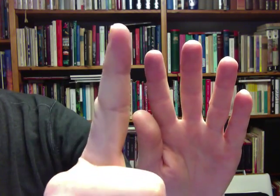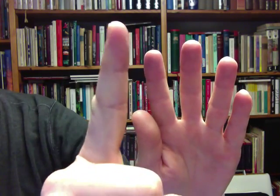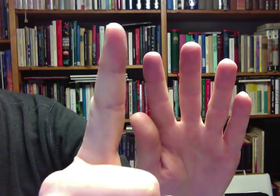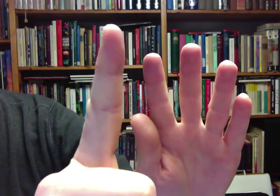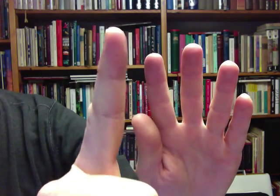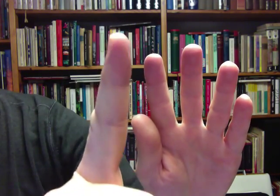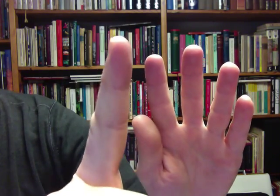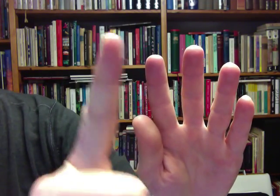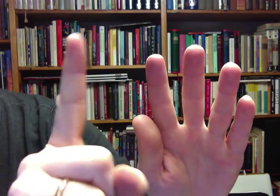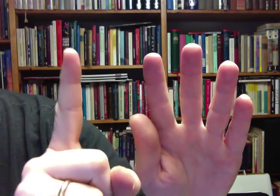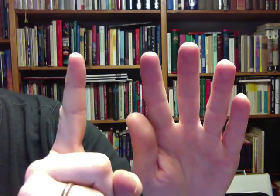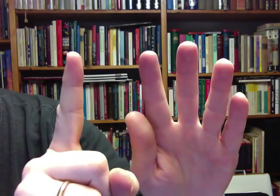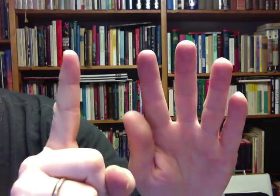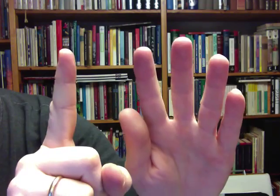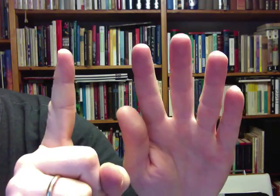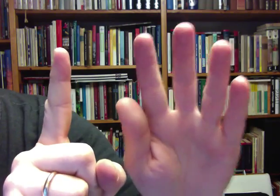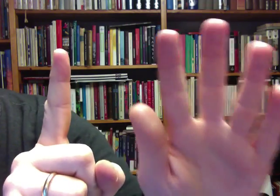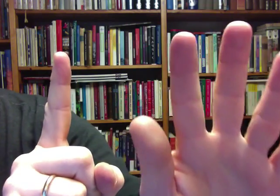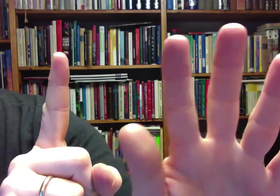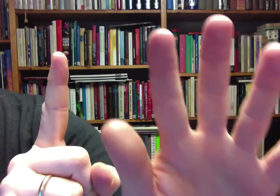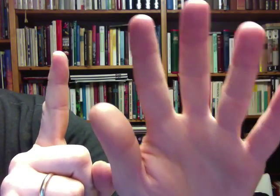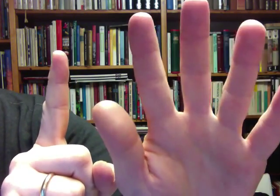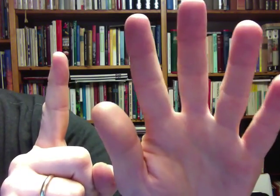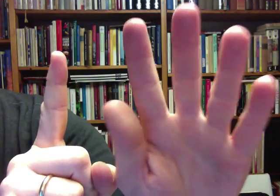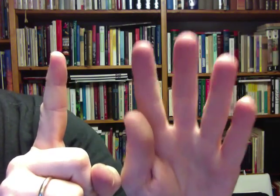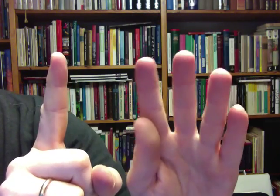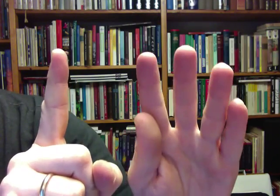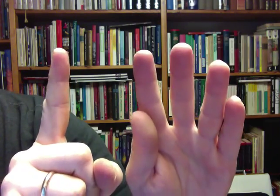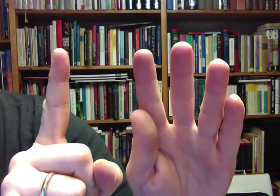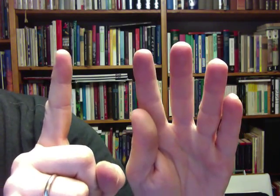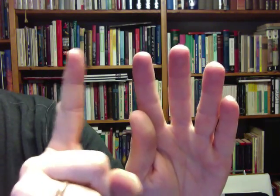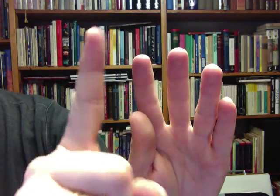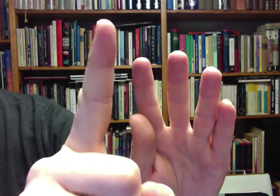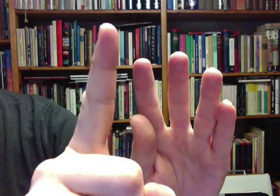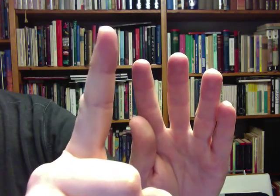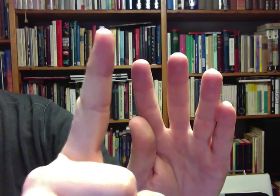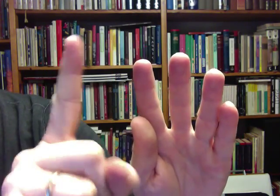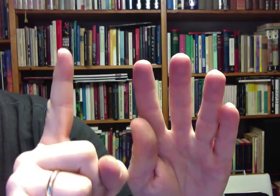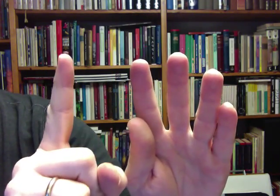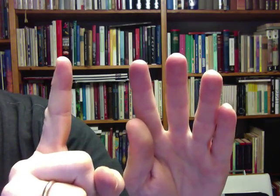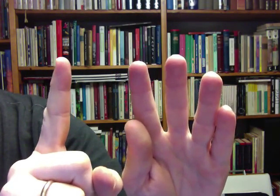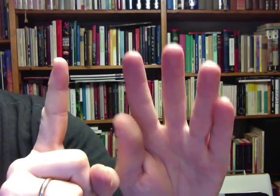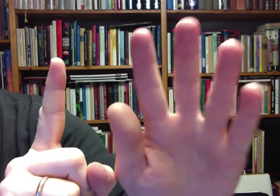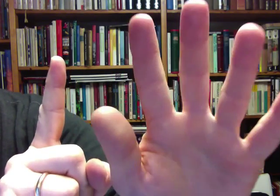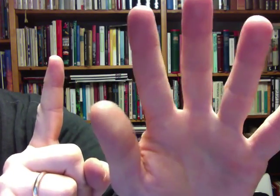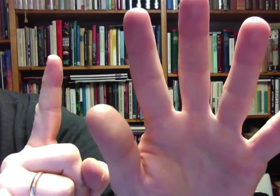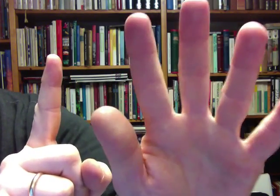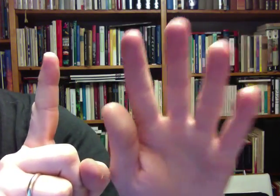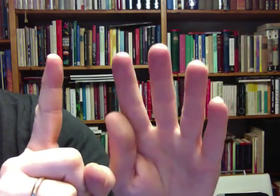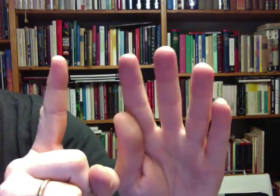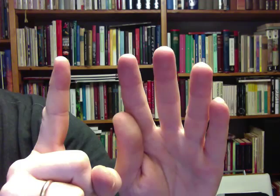yksi puoliso. Ei viittää. Yksi puoliso. Ei viittää.